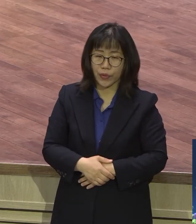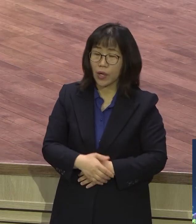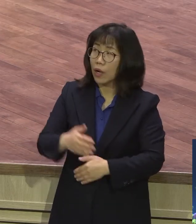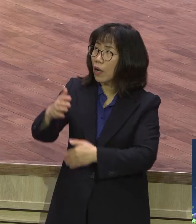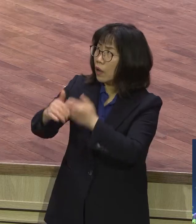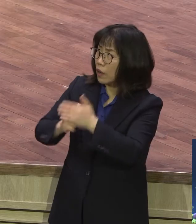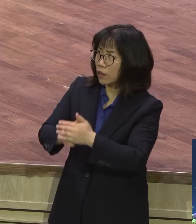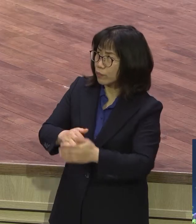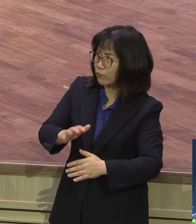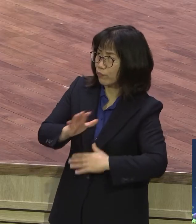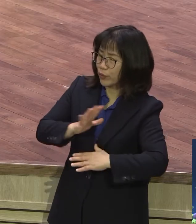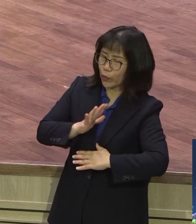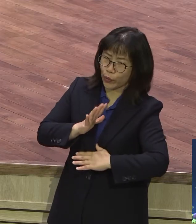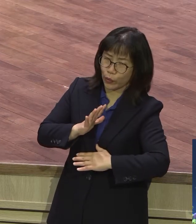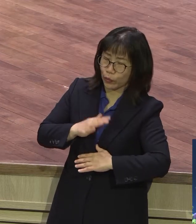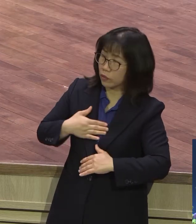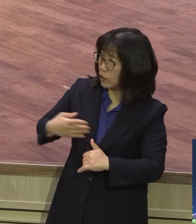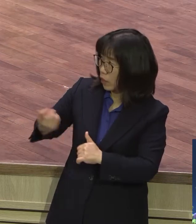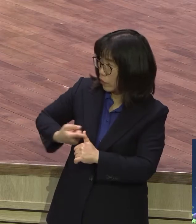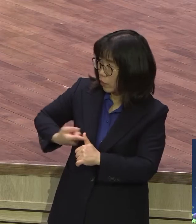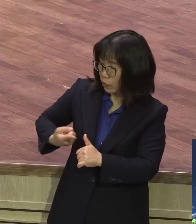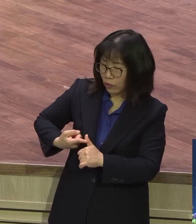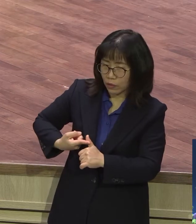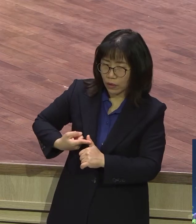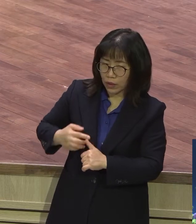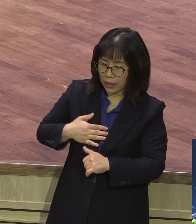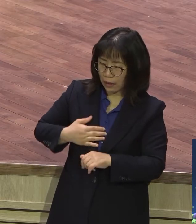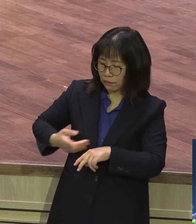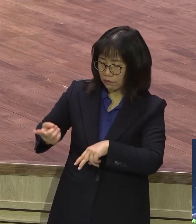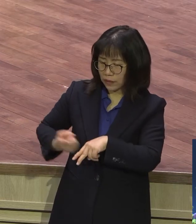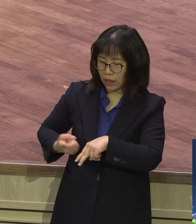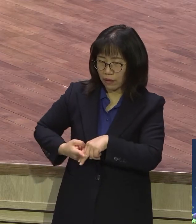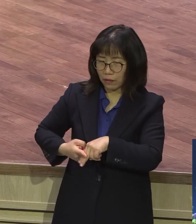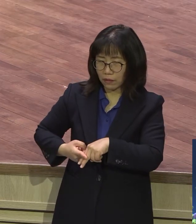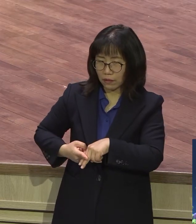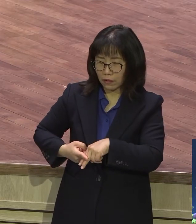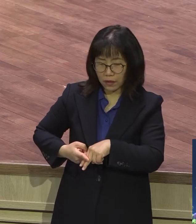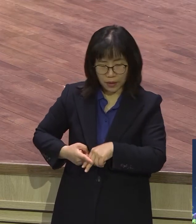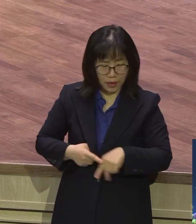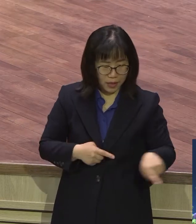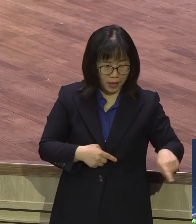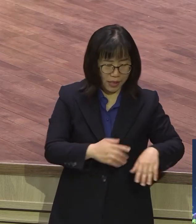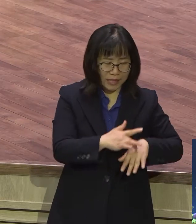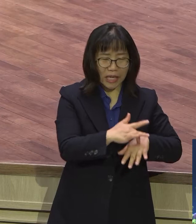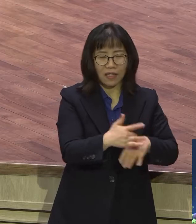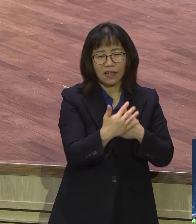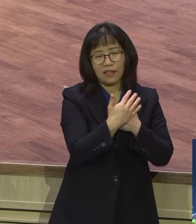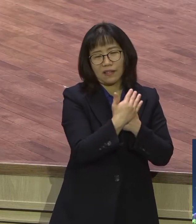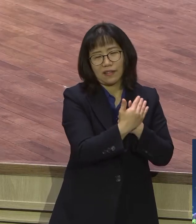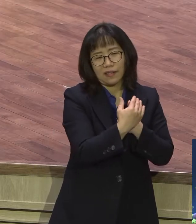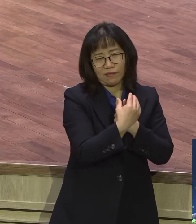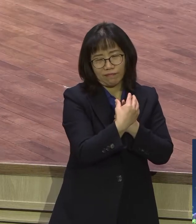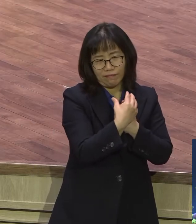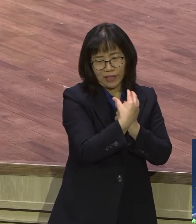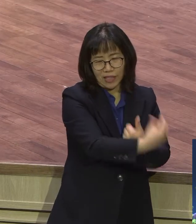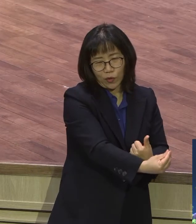아이고 우리 아버지 하나님은 날 때리신데 날 벌주는데 그럼 귀신이 그래 말이야 맞아 맞아 네 말이 맞아 좀 두드려 맞아라 이